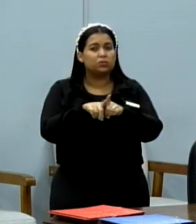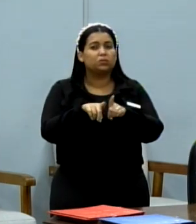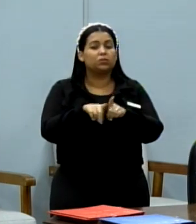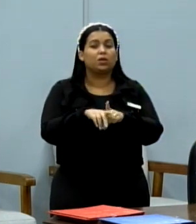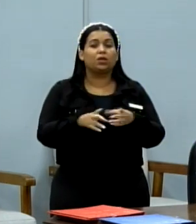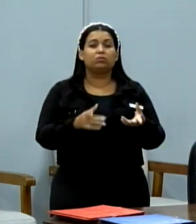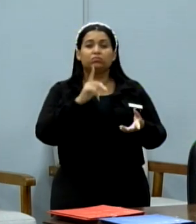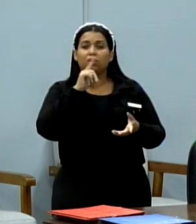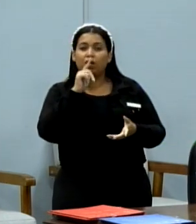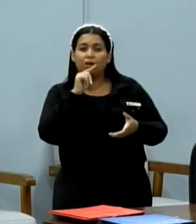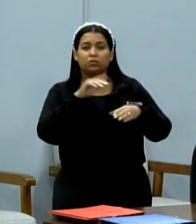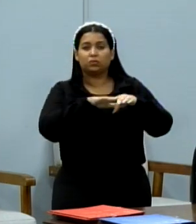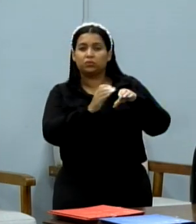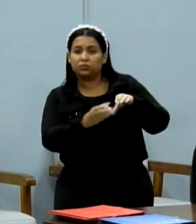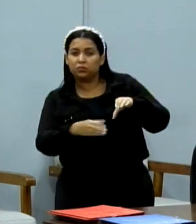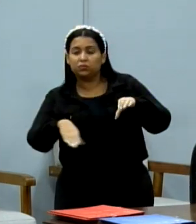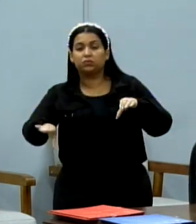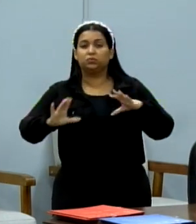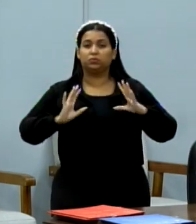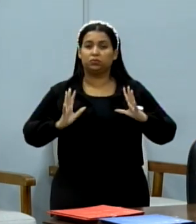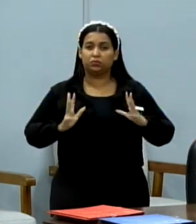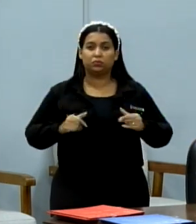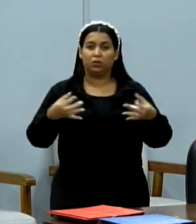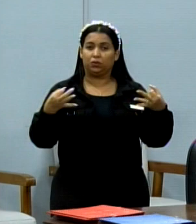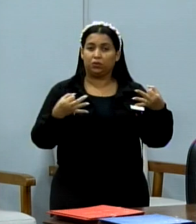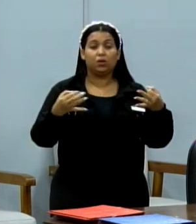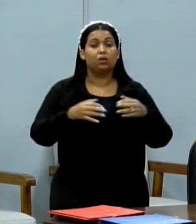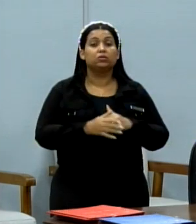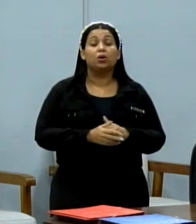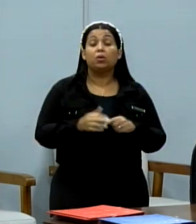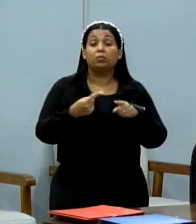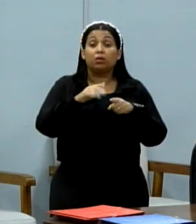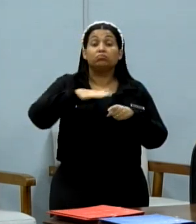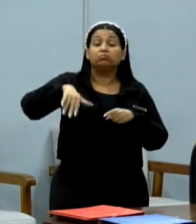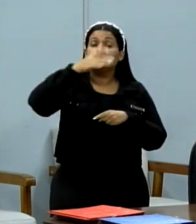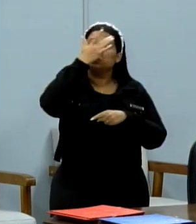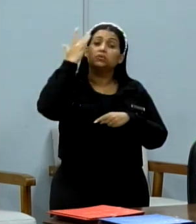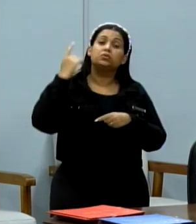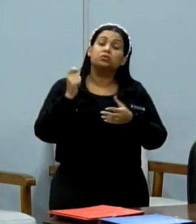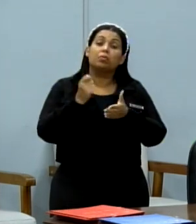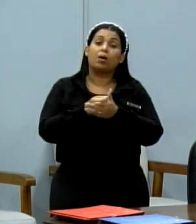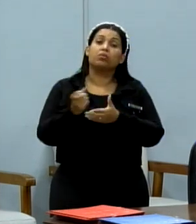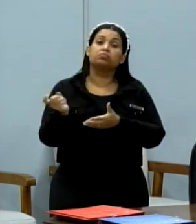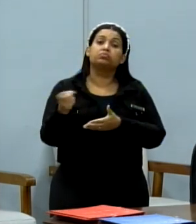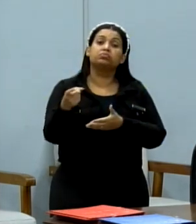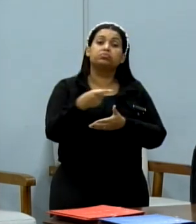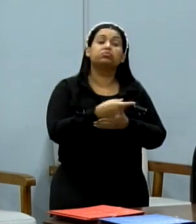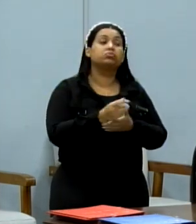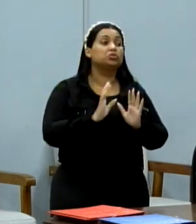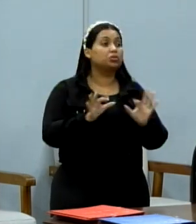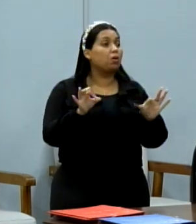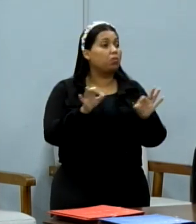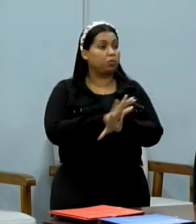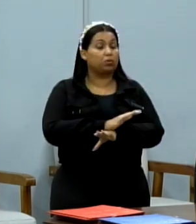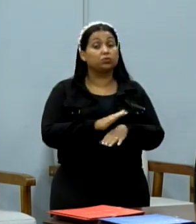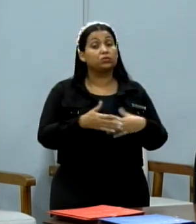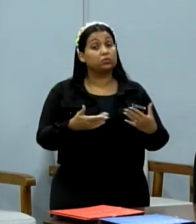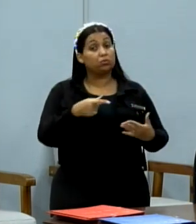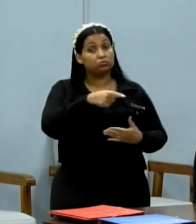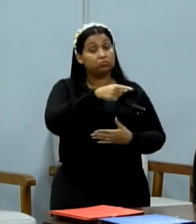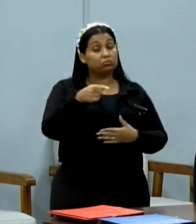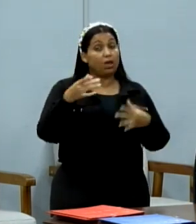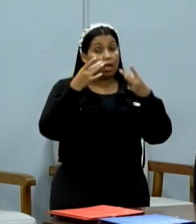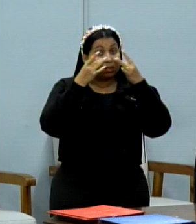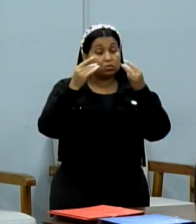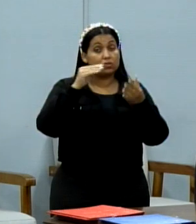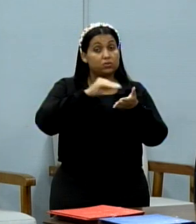por ser contribuintes que já contribuem com o IPTU e o bairro já está numa situação regularizada. Então vou pedir atenção também